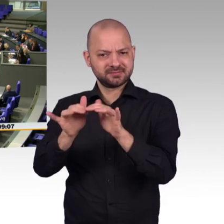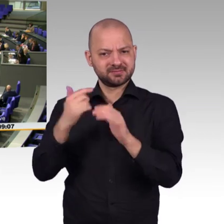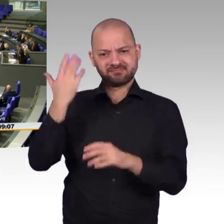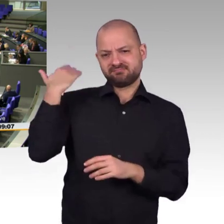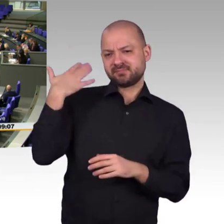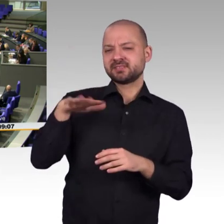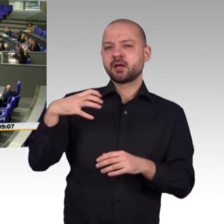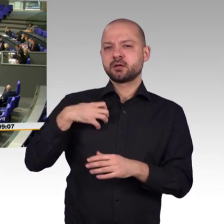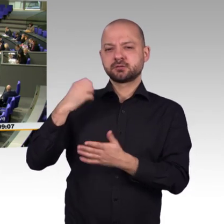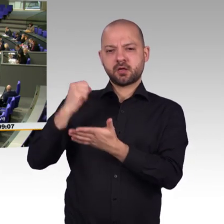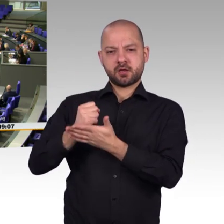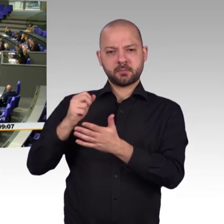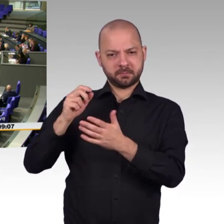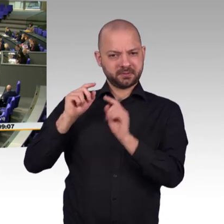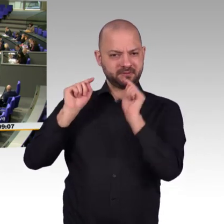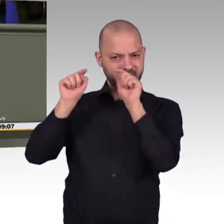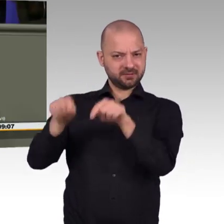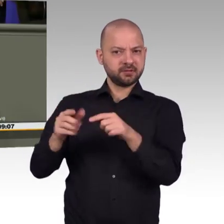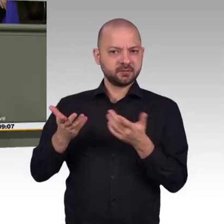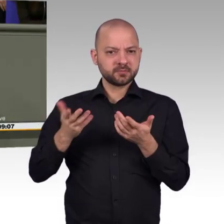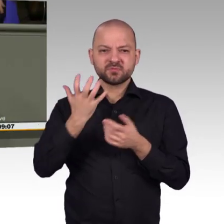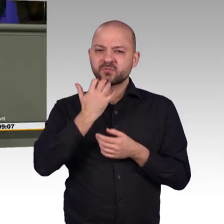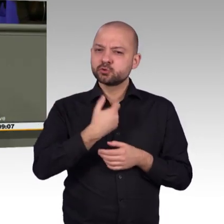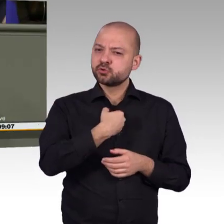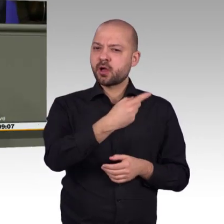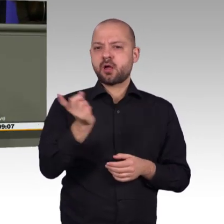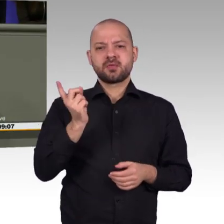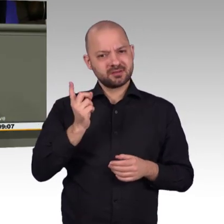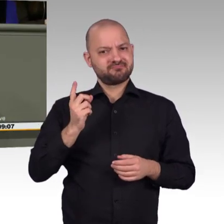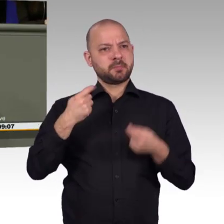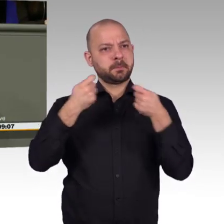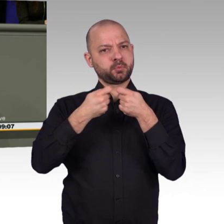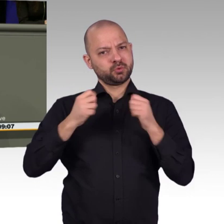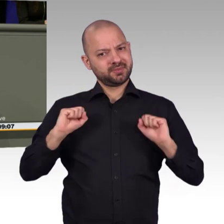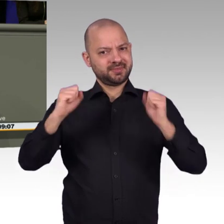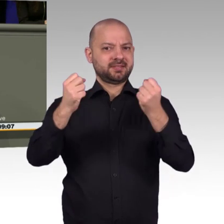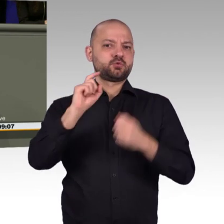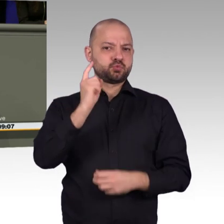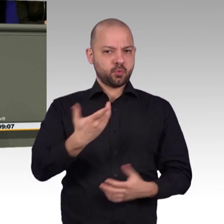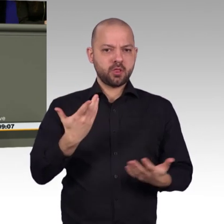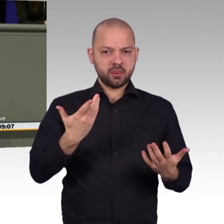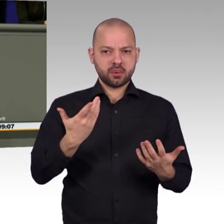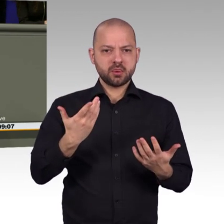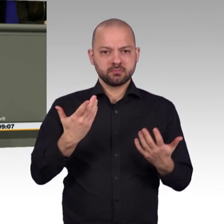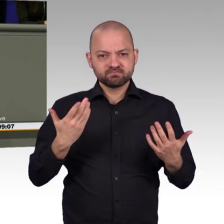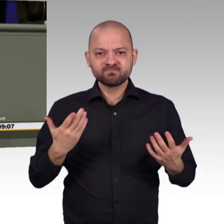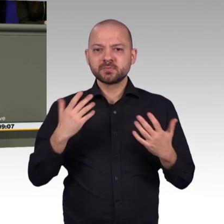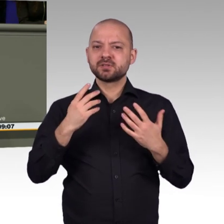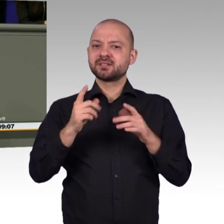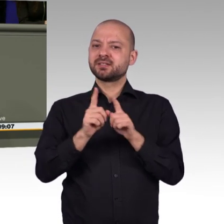Natürlich endet die digitale Kompetenz nicht in der Schule, auch in der Weiterbildung. Da haben wir die Nationale Weiterbildungsstrategie, da wurde schon viel darüber berichtet.